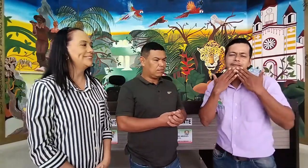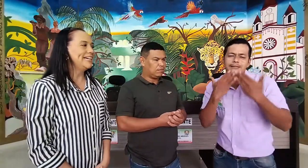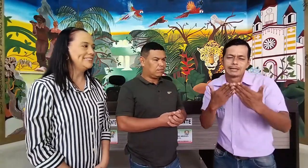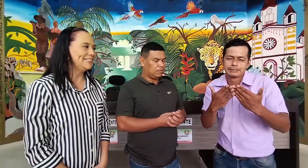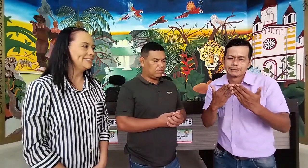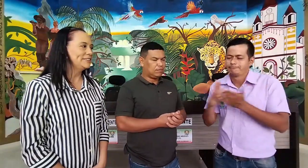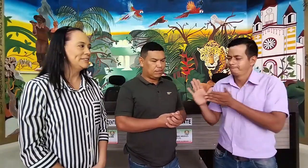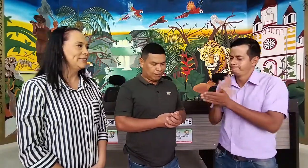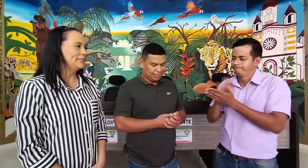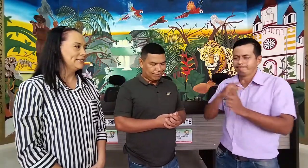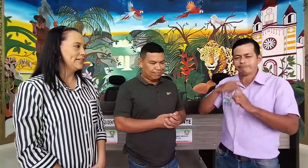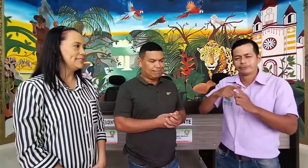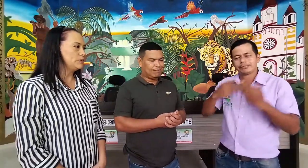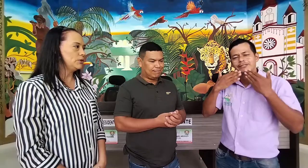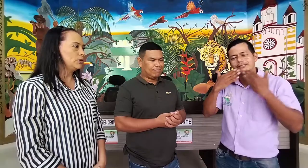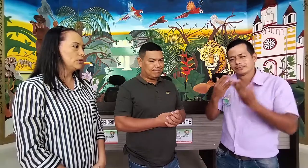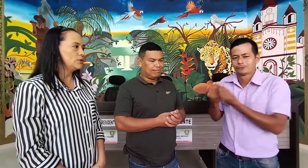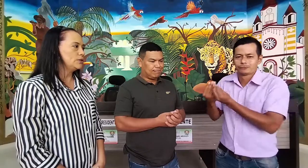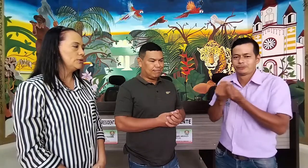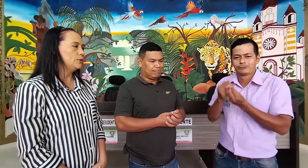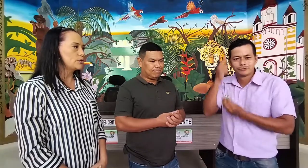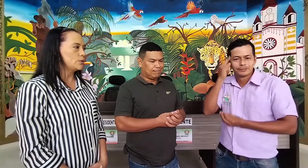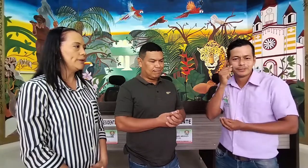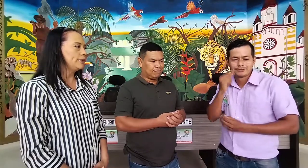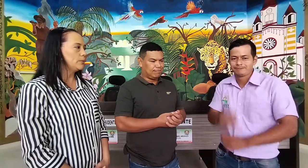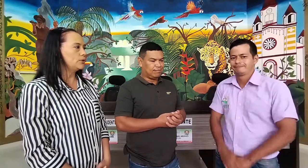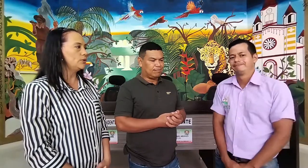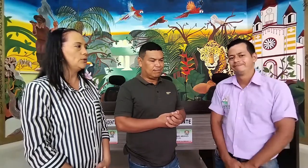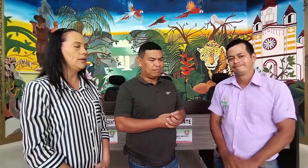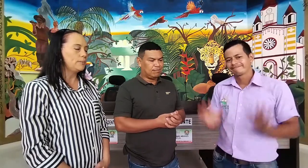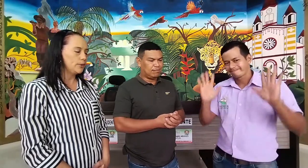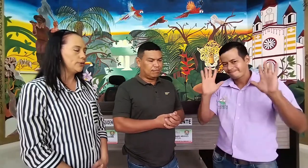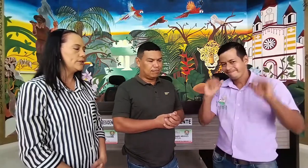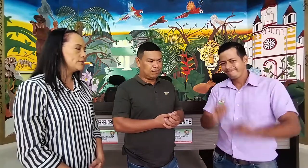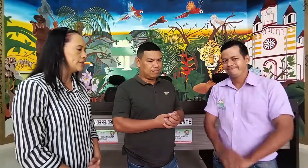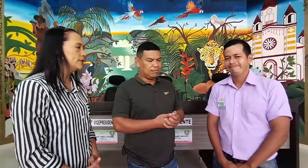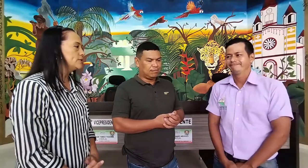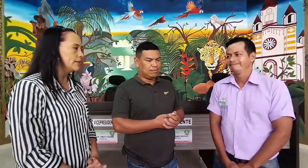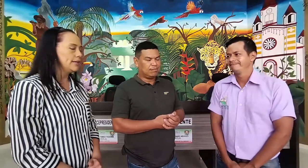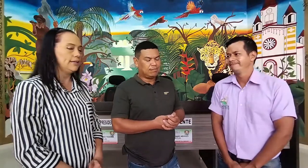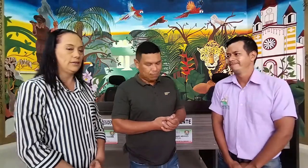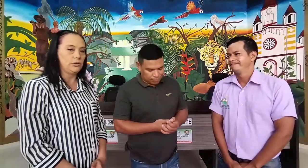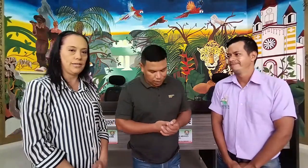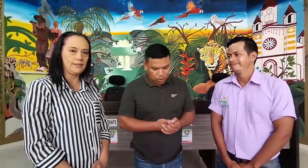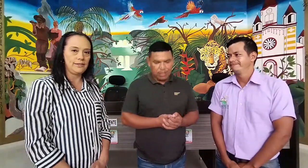Gracias, gracias por todos los que nos comentan, por todo el apoyo que nos hace con su salida. Eso es.